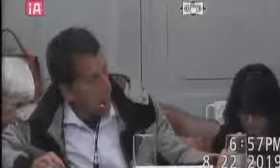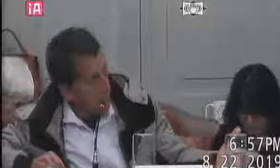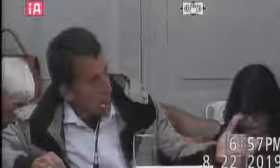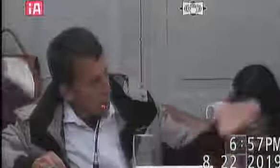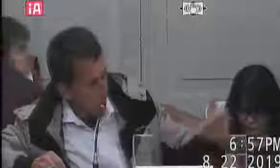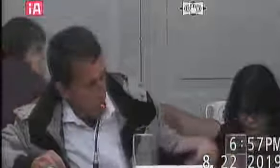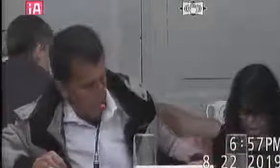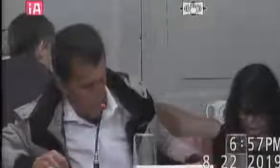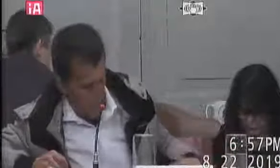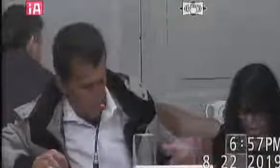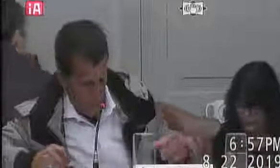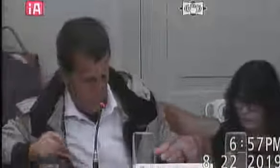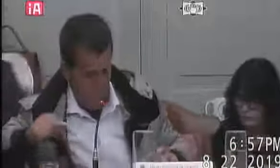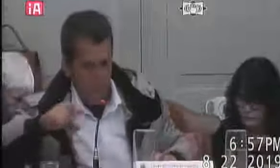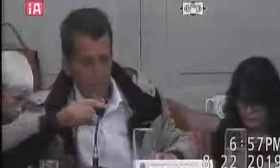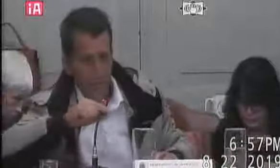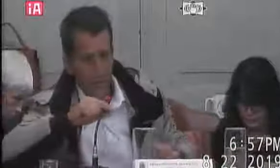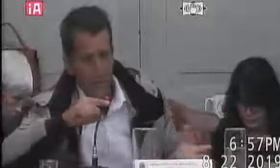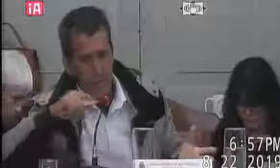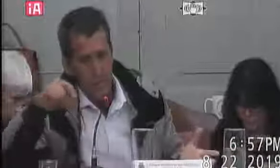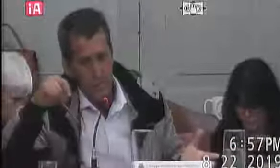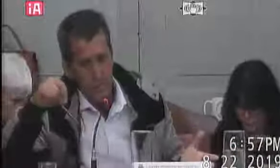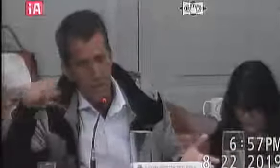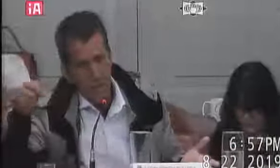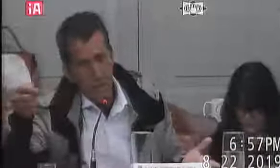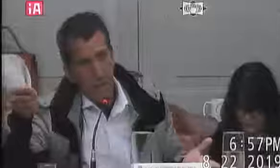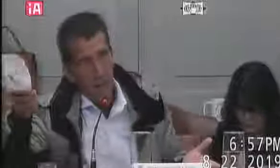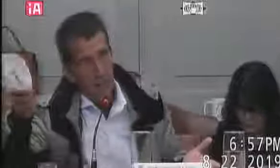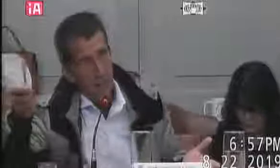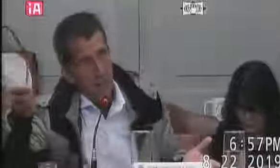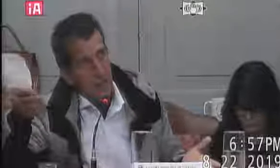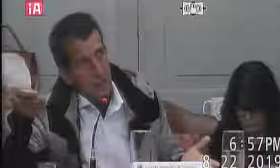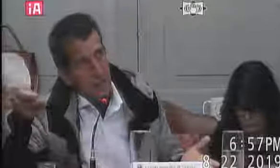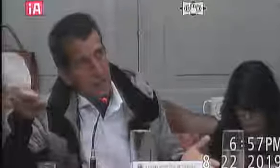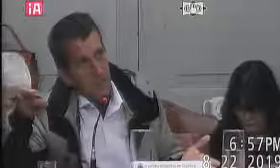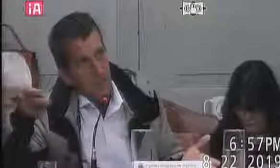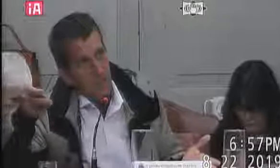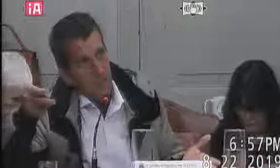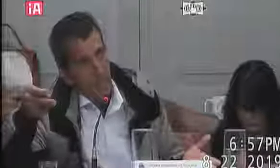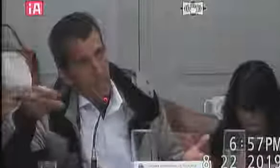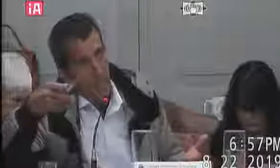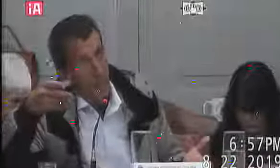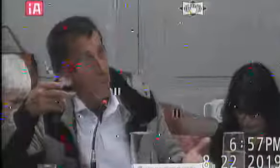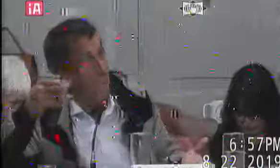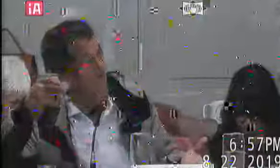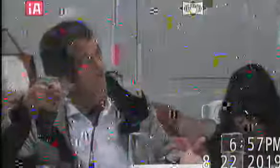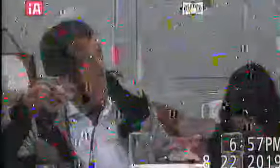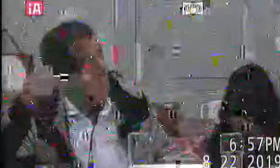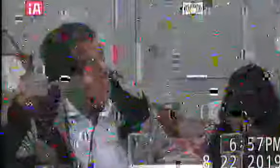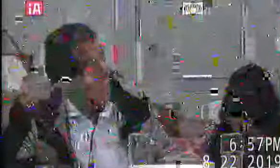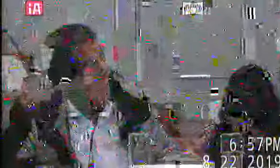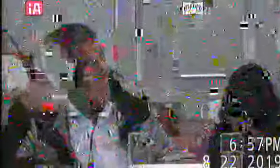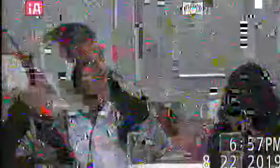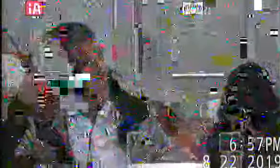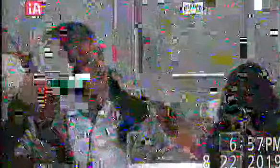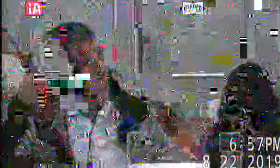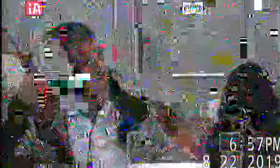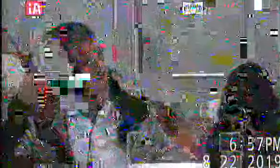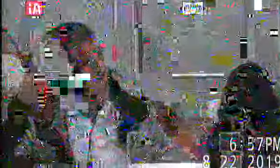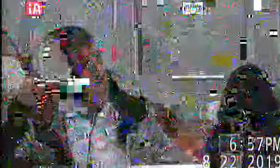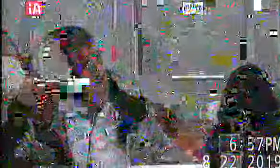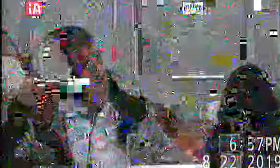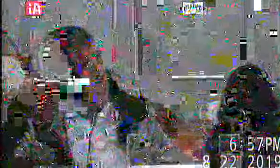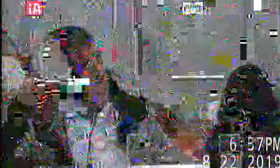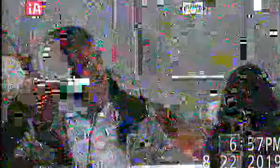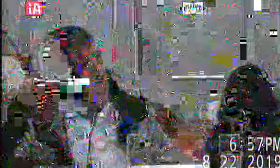então por isso que eu estou falando isso com a senhora e eu queria dizer o seguinte a gente está vendo na nossa cidade também a parceria adote uma praça adote